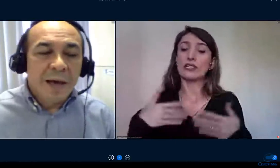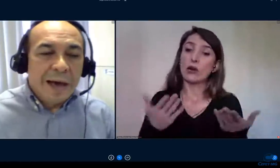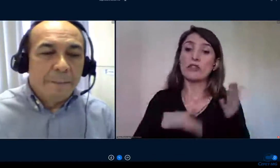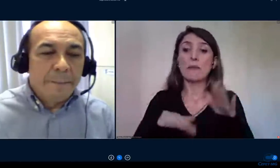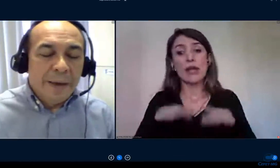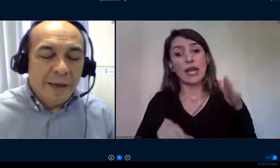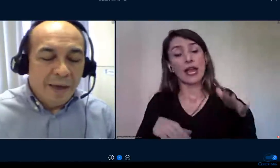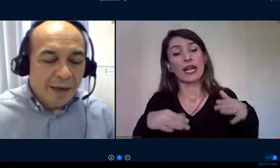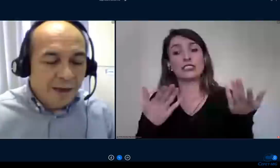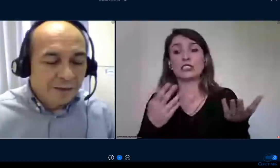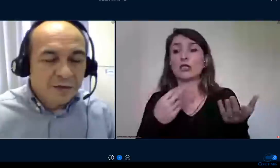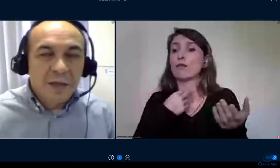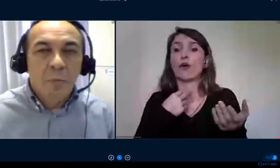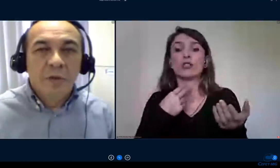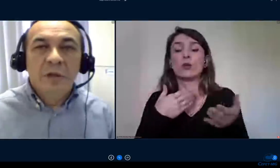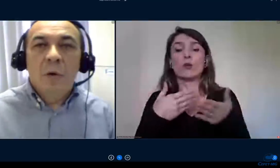ser